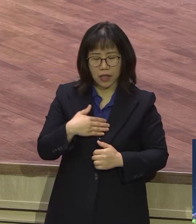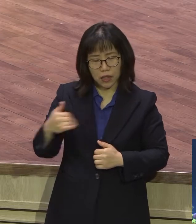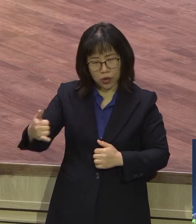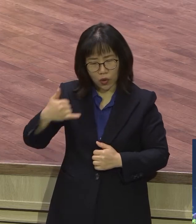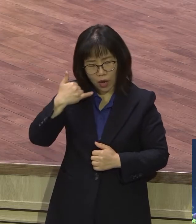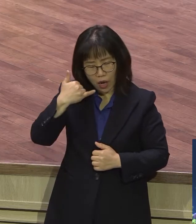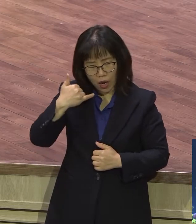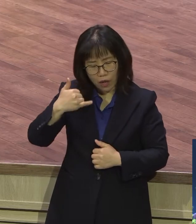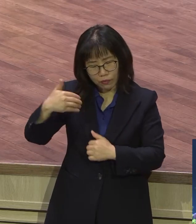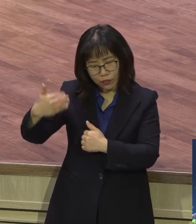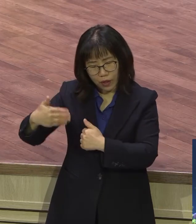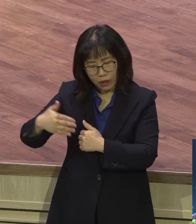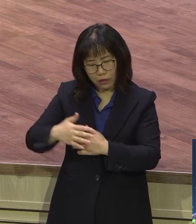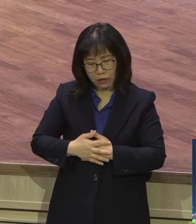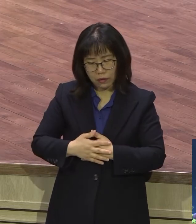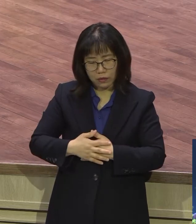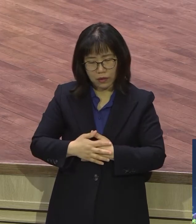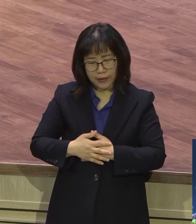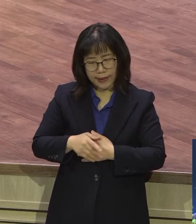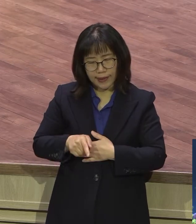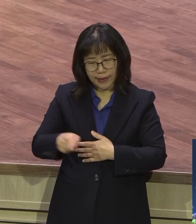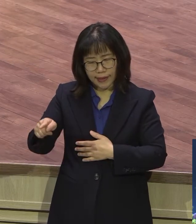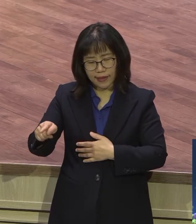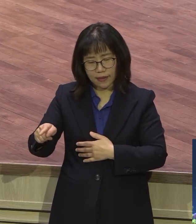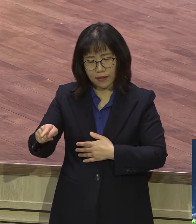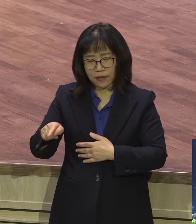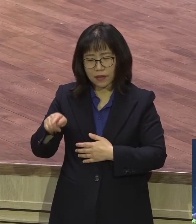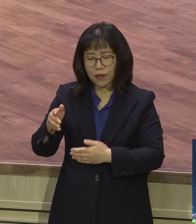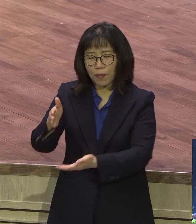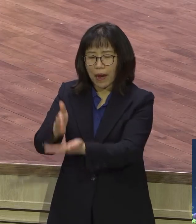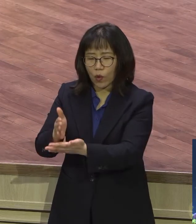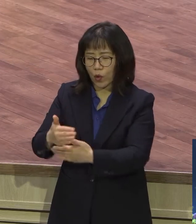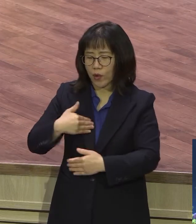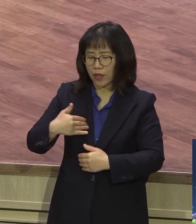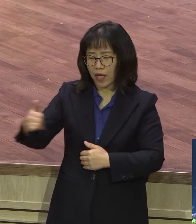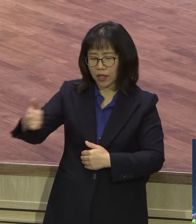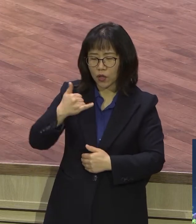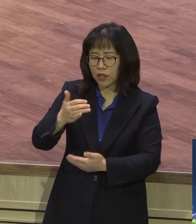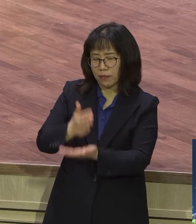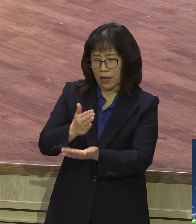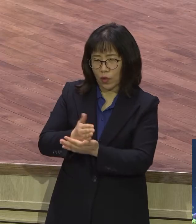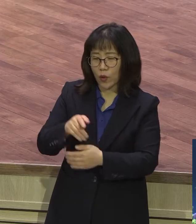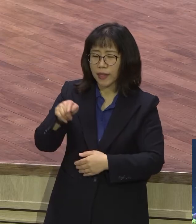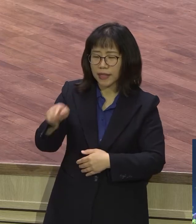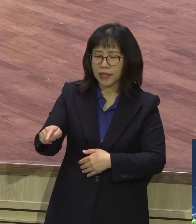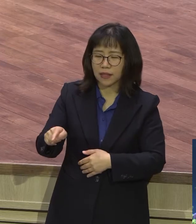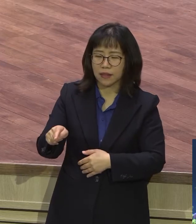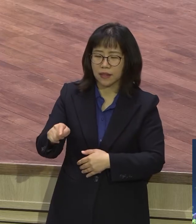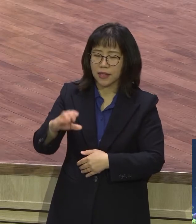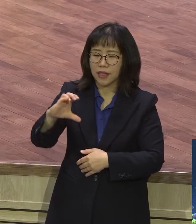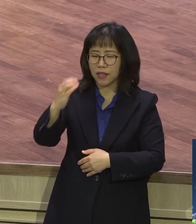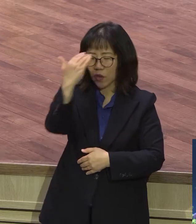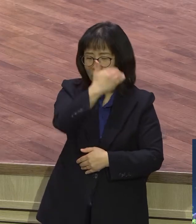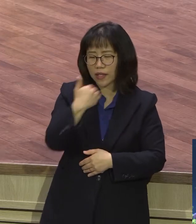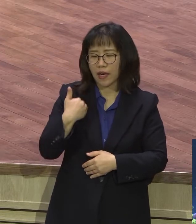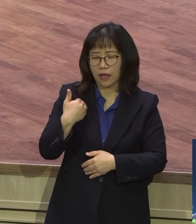성당에도 신부가 6명 있는데 왜 내게 전화하냐 그러니까 아무도 전화를 안 받는데